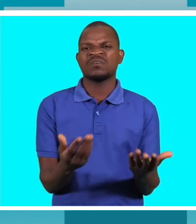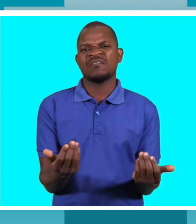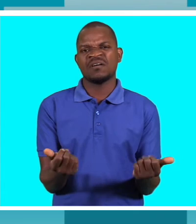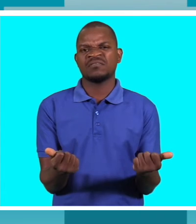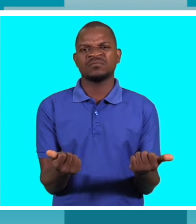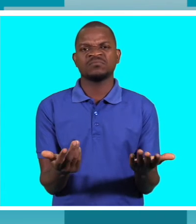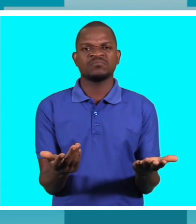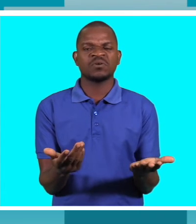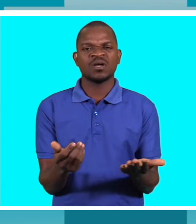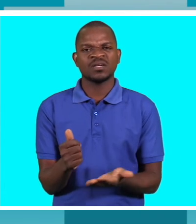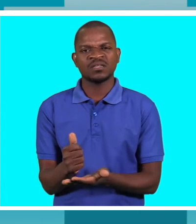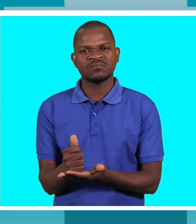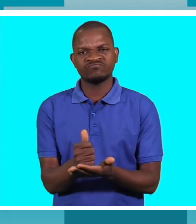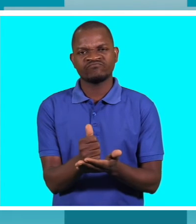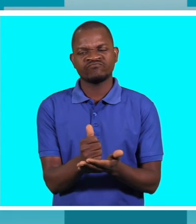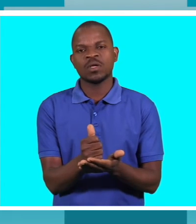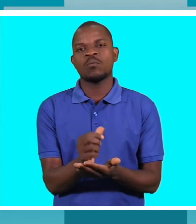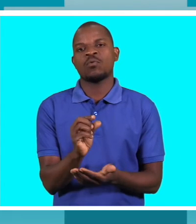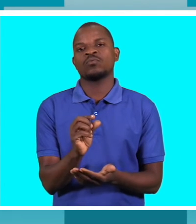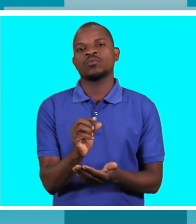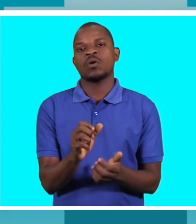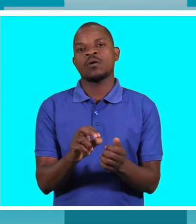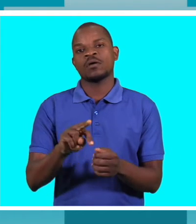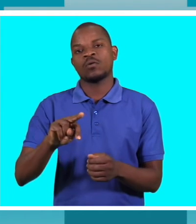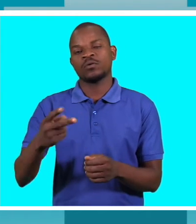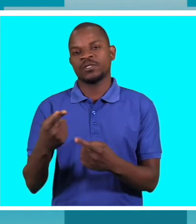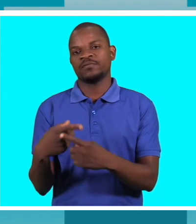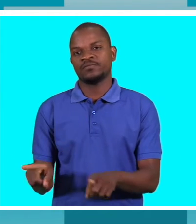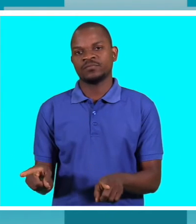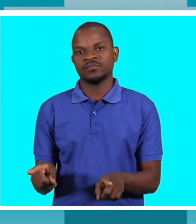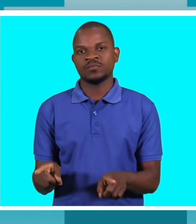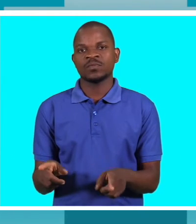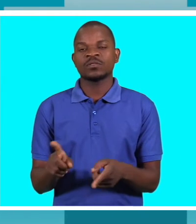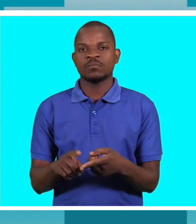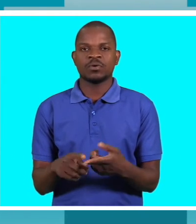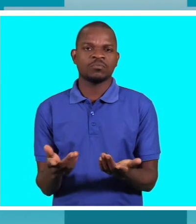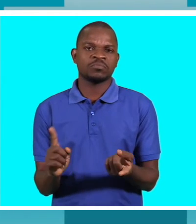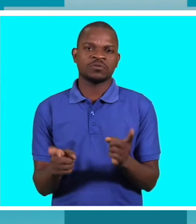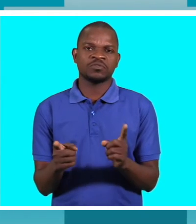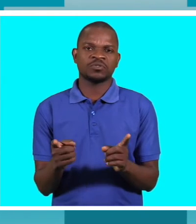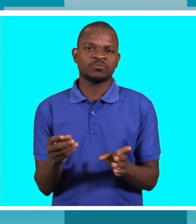precisam de um pouquinho mais de atenção que as outras ou o cuidado de pôr a elas talvez num lugar